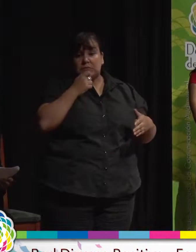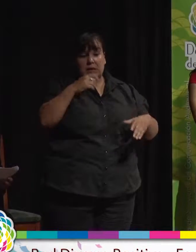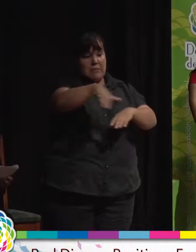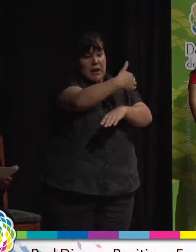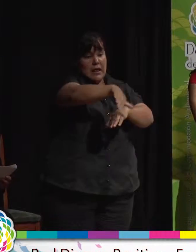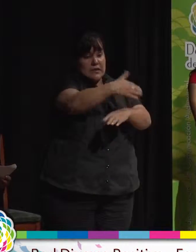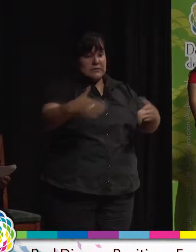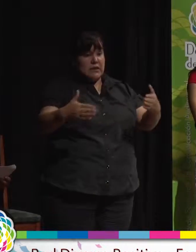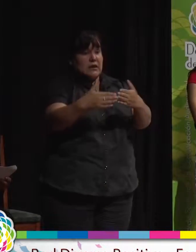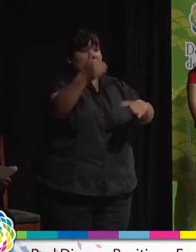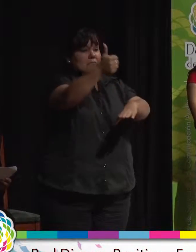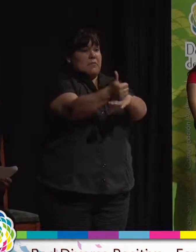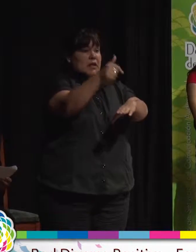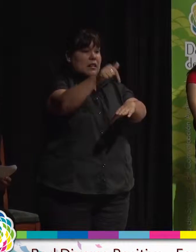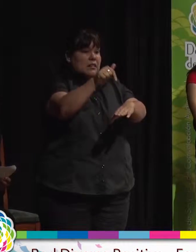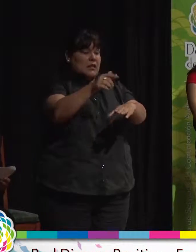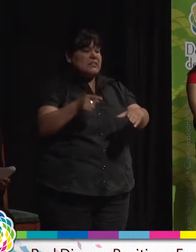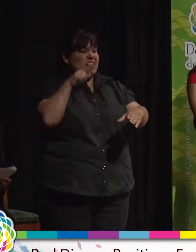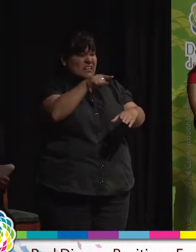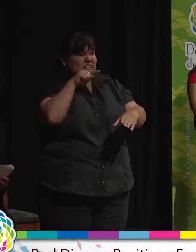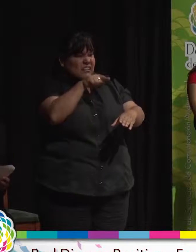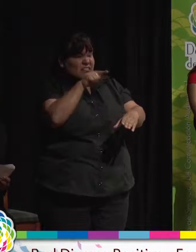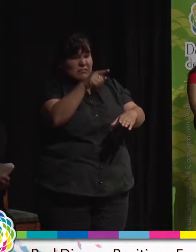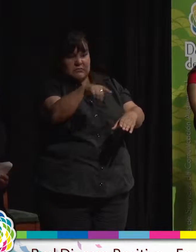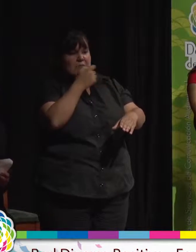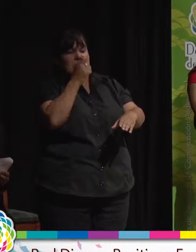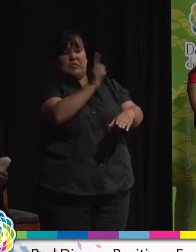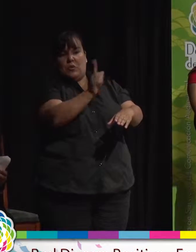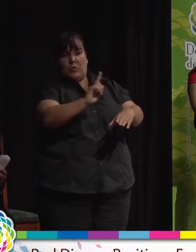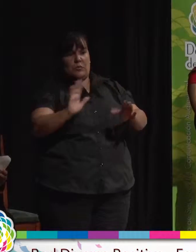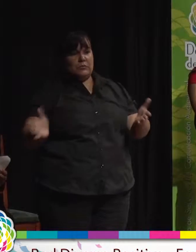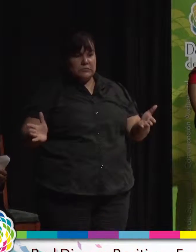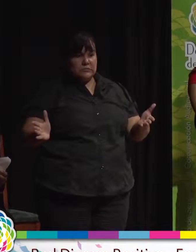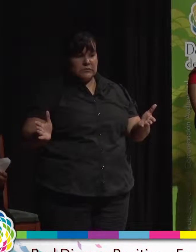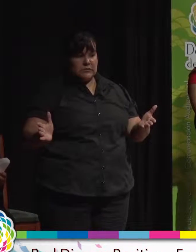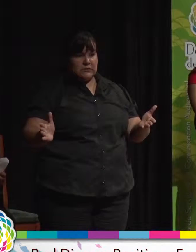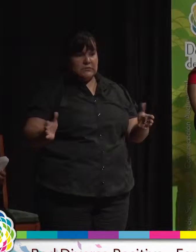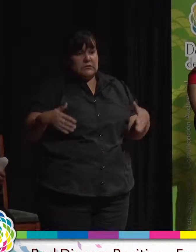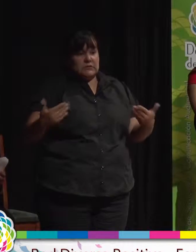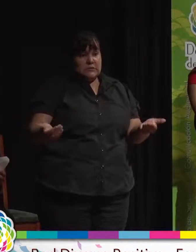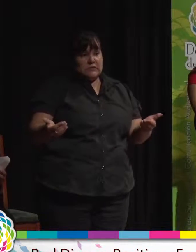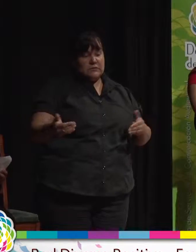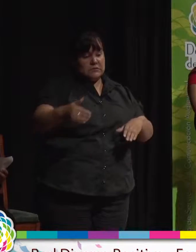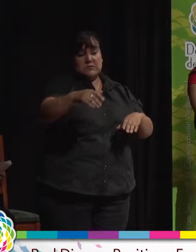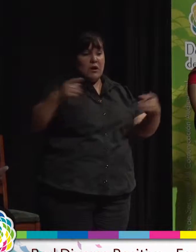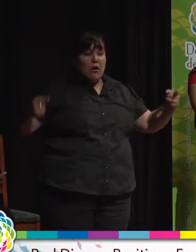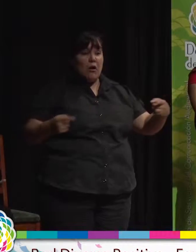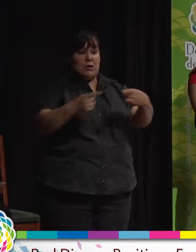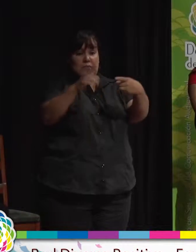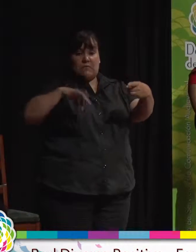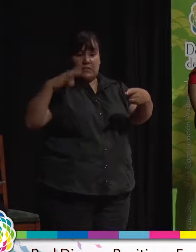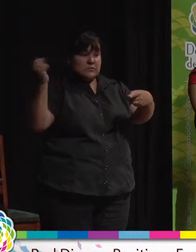el mundo nos esté señalando con el dedo y exponiendo el riego a nuestras vidas. No ese es el objetivo para